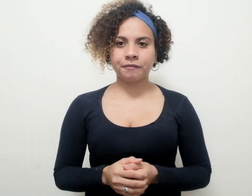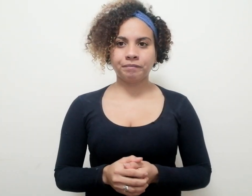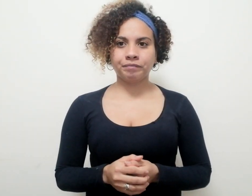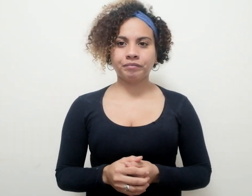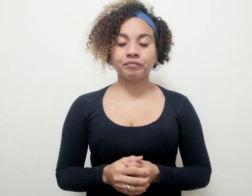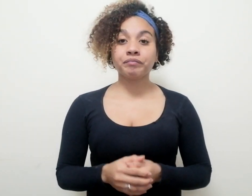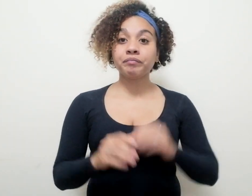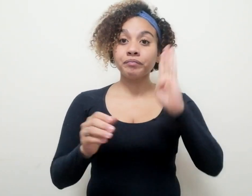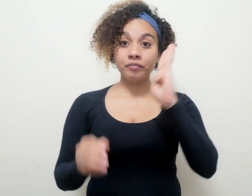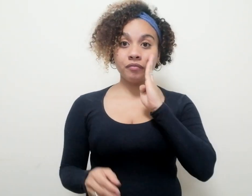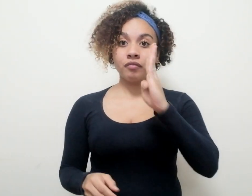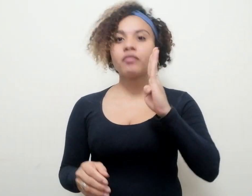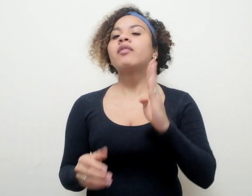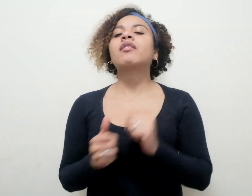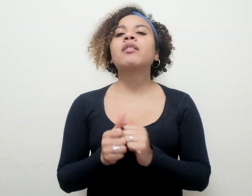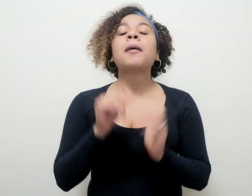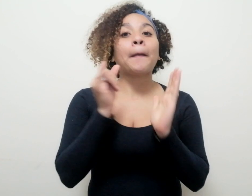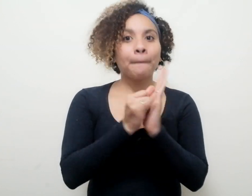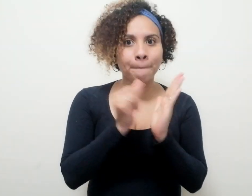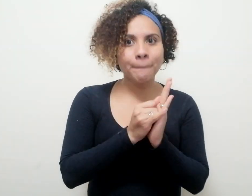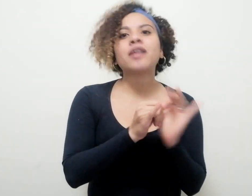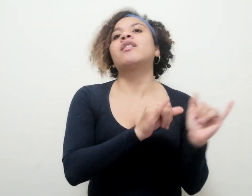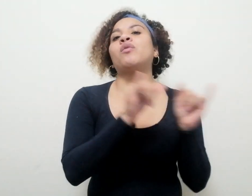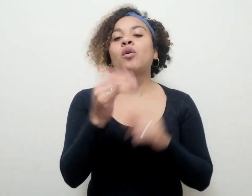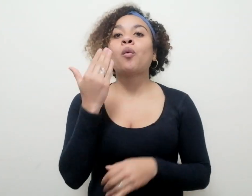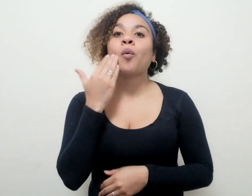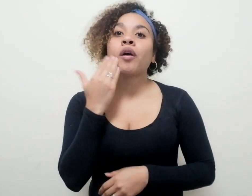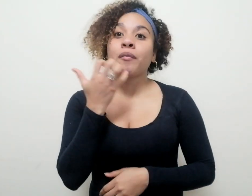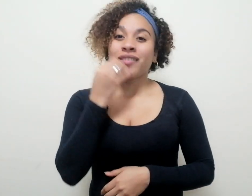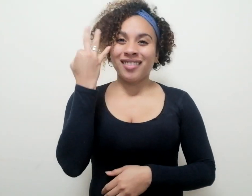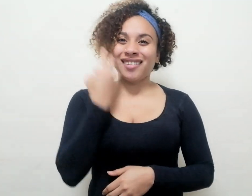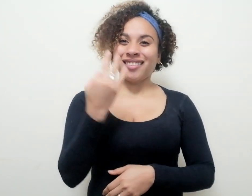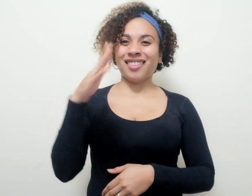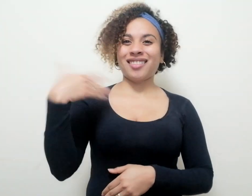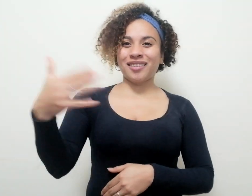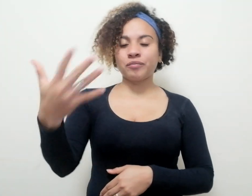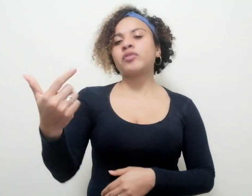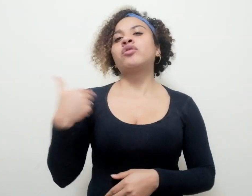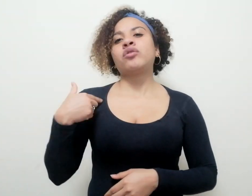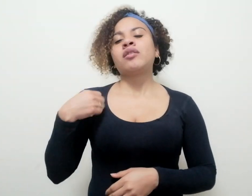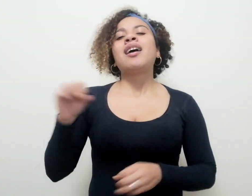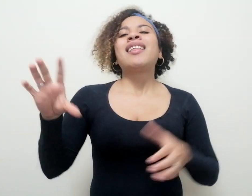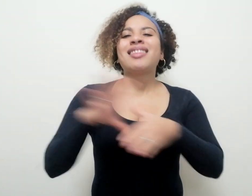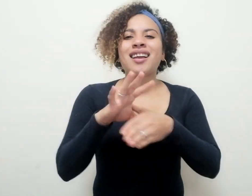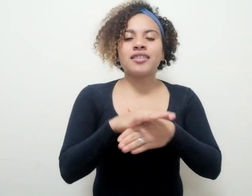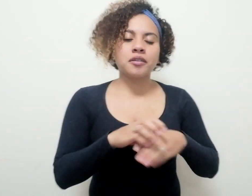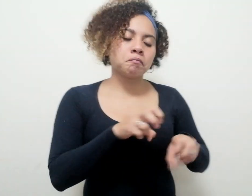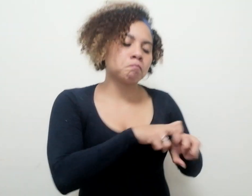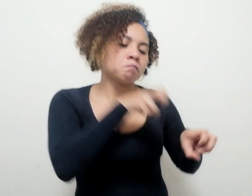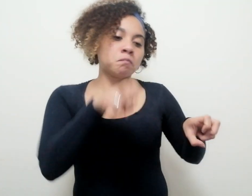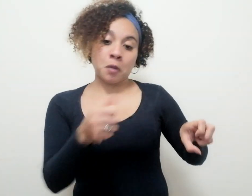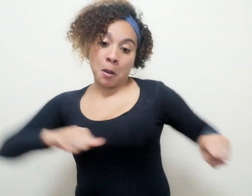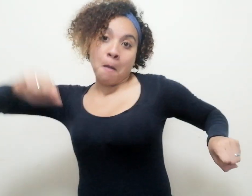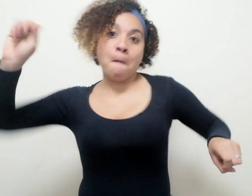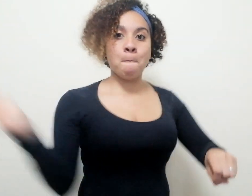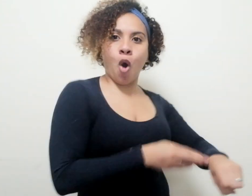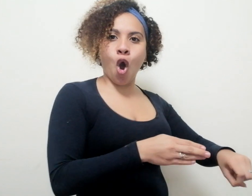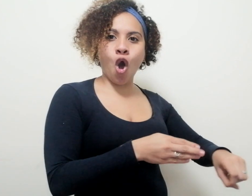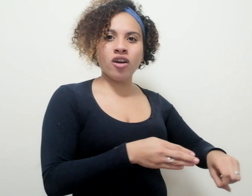B. Lo mismo me ocurre cuando, tres días después, cierro la puerta de un taxi con demasiada fuerza, entre